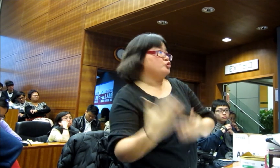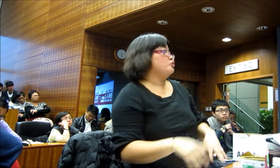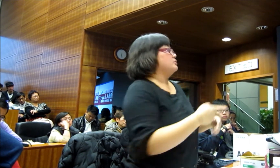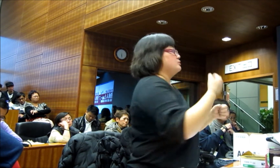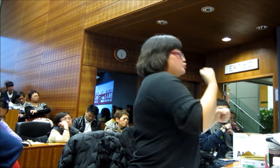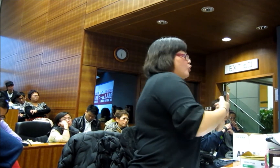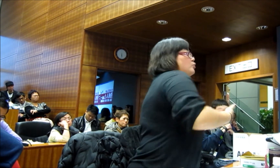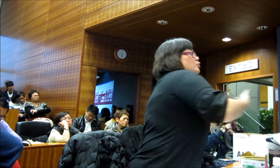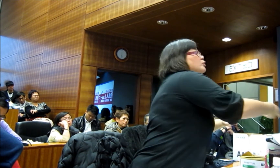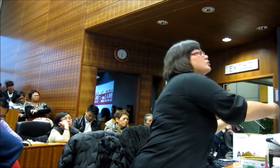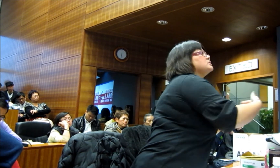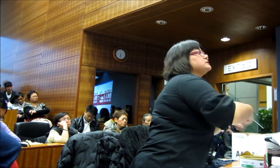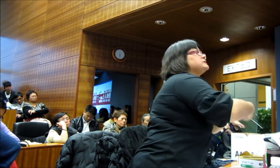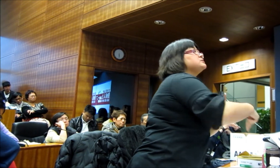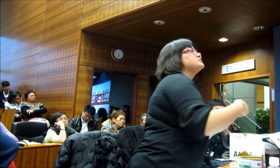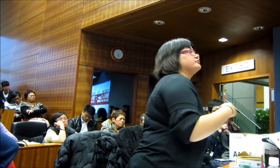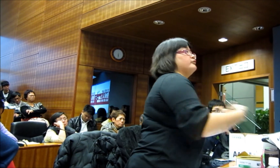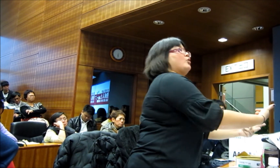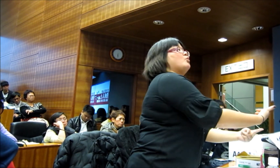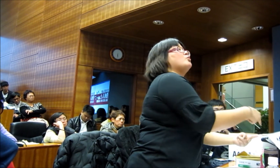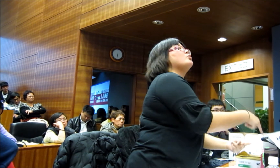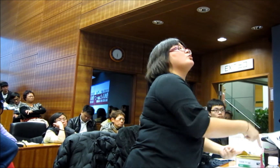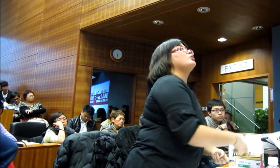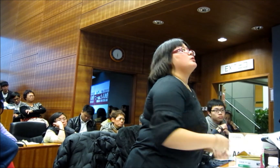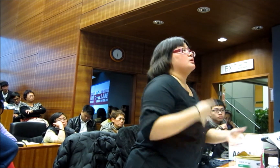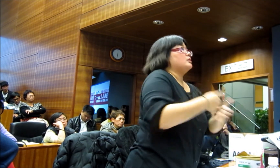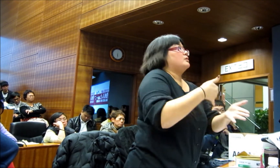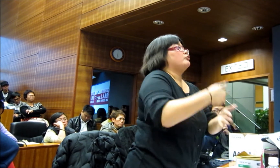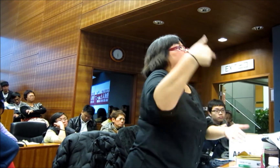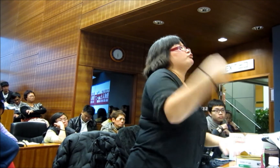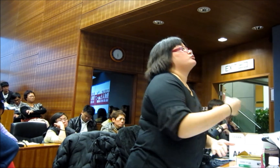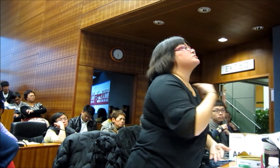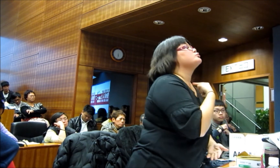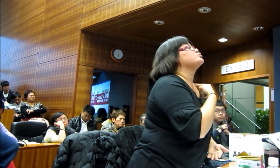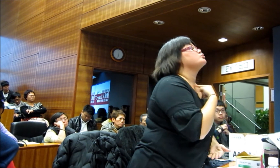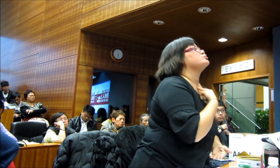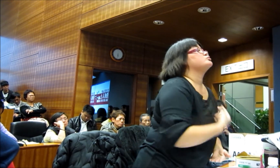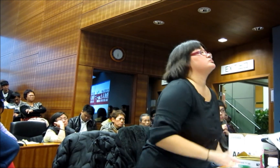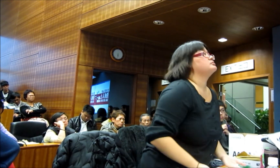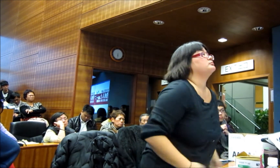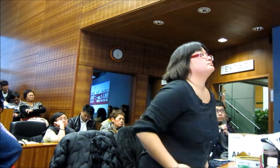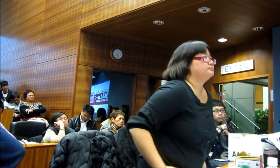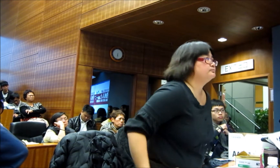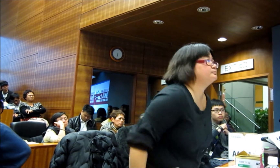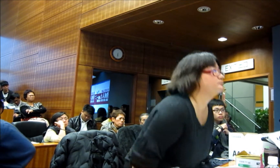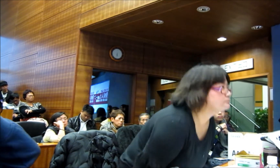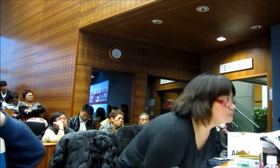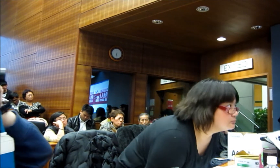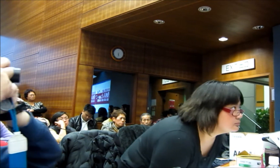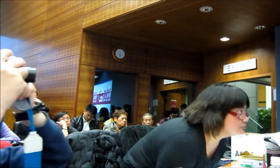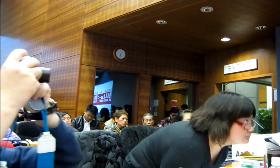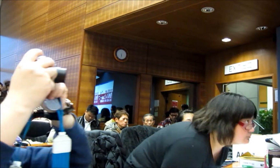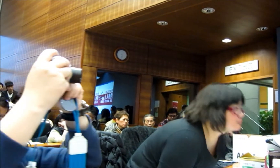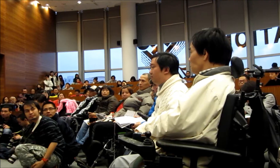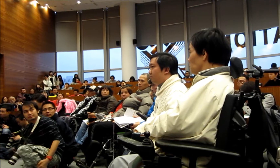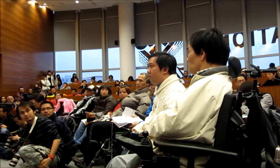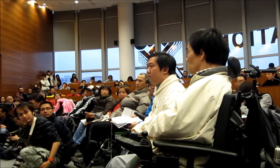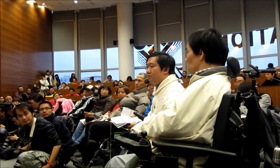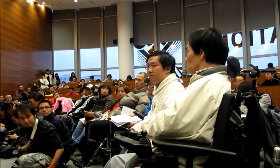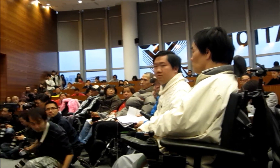生活上都很多困難外國發展都希望香港都可以幫令到他的障礙可以減少謝謝